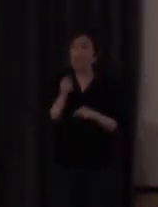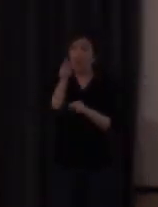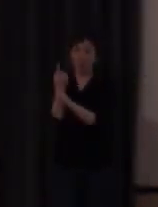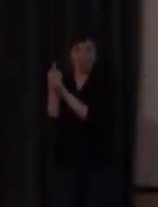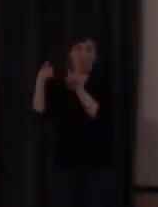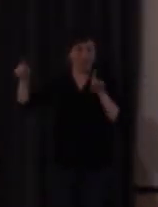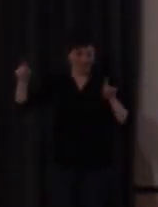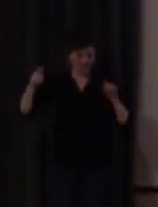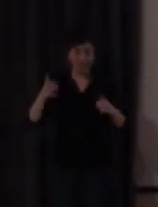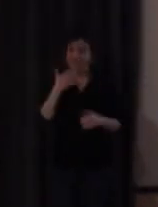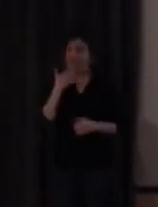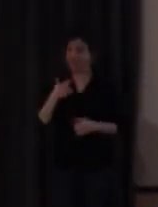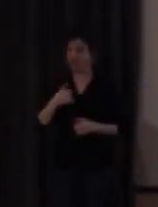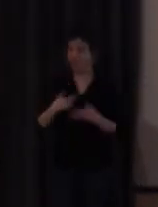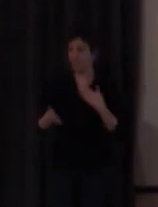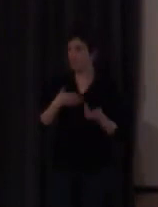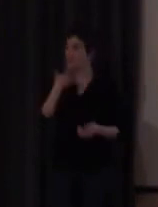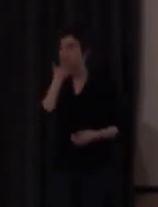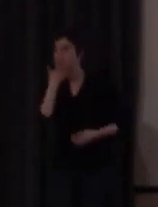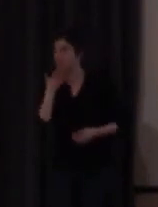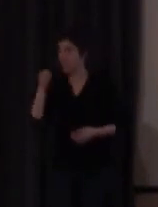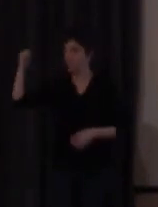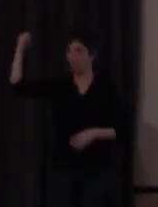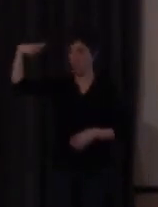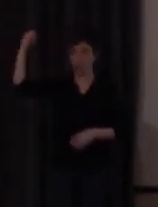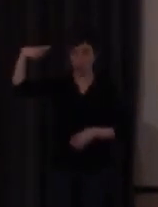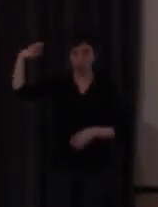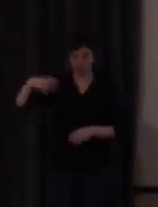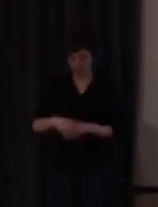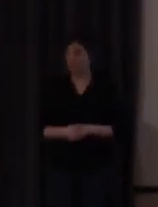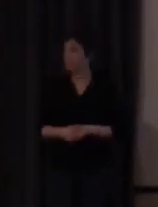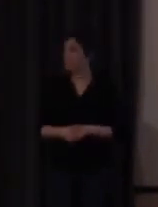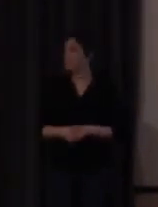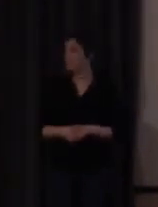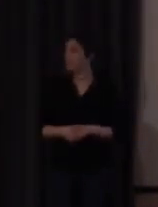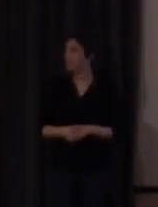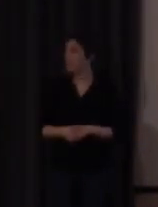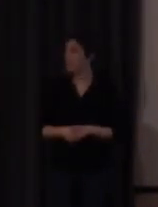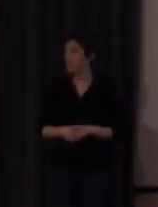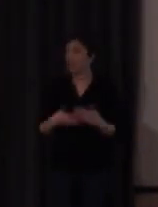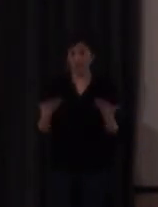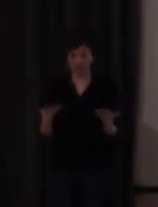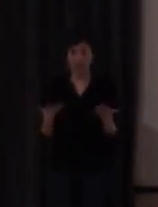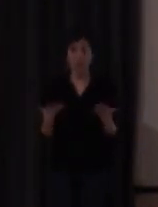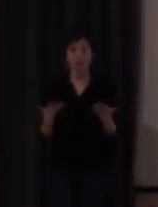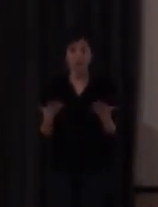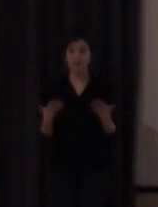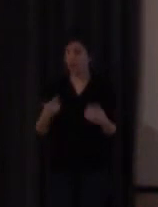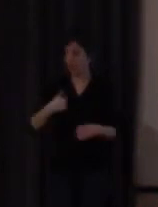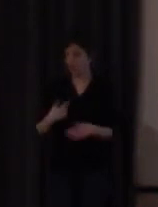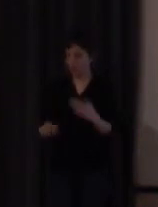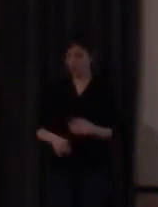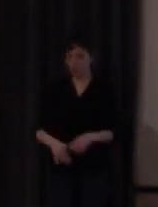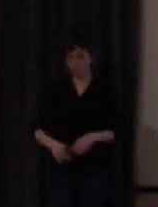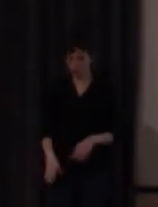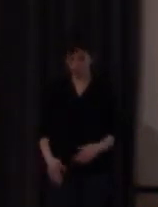cuando yo signo hago el signo luz aquí arriba ¿de acuerdo? lo que ocurre entre que yo desplazo la